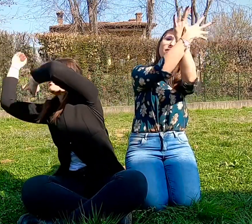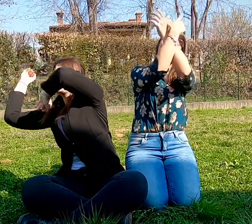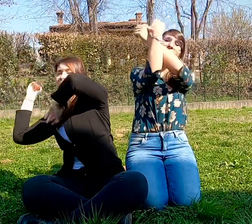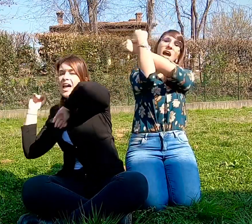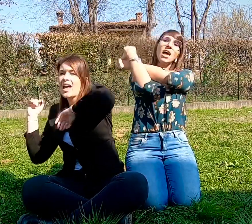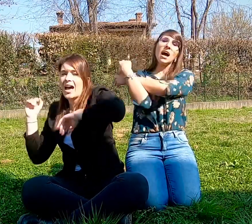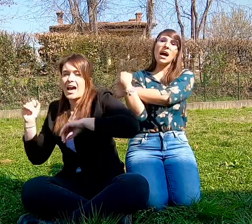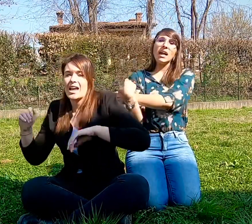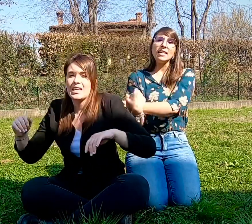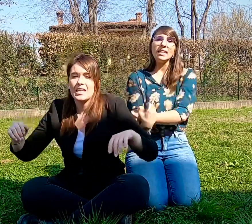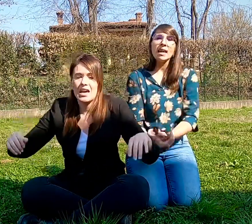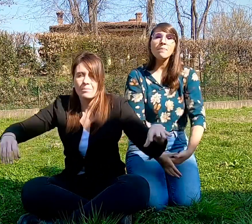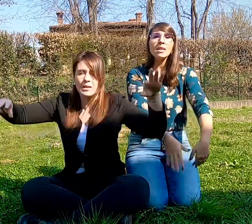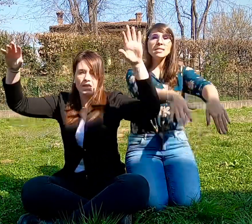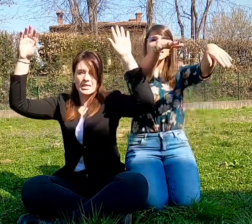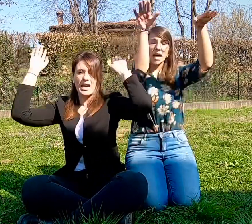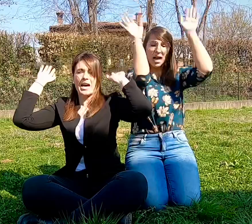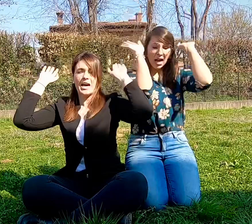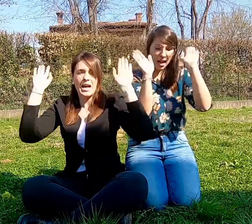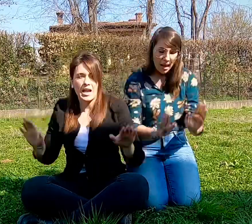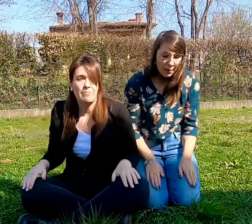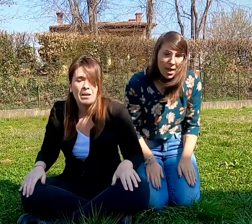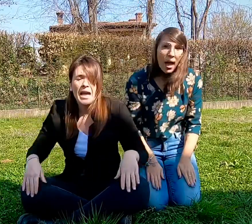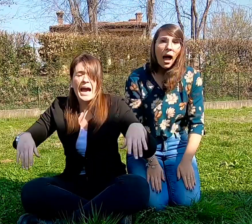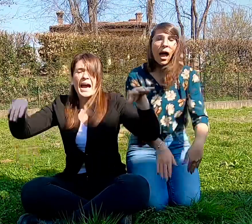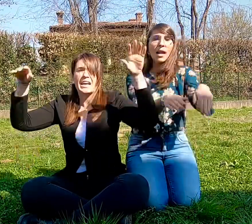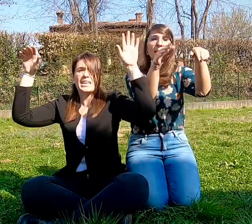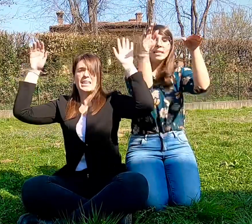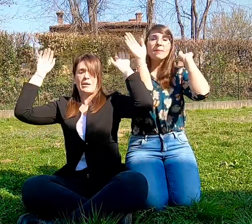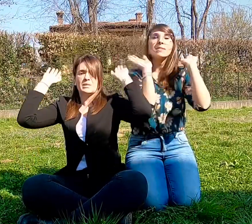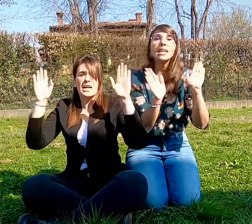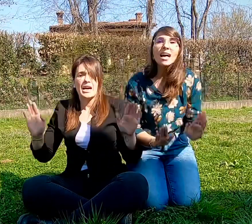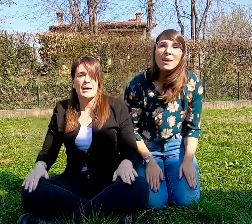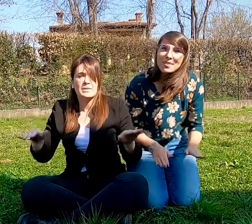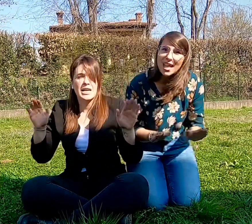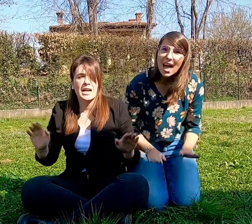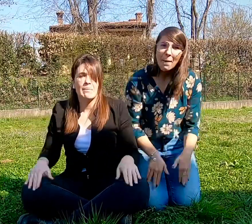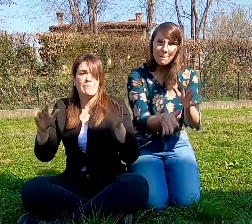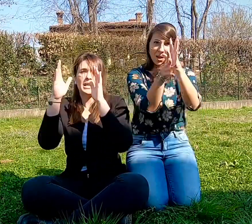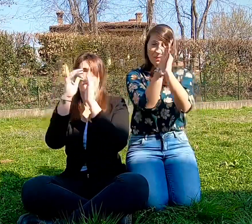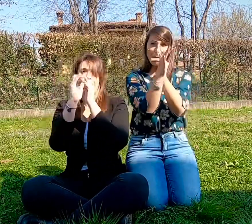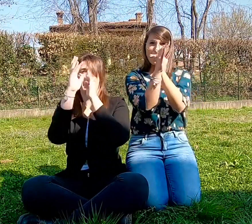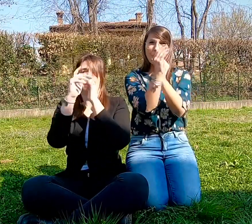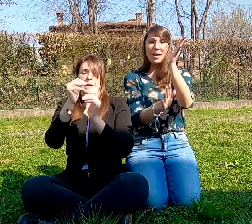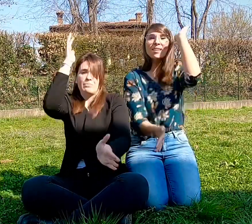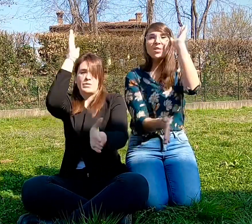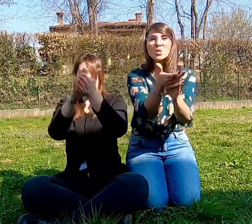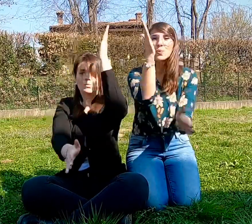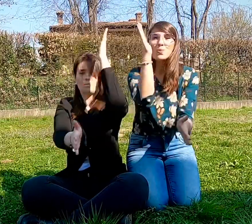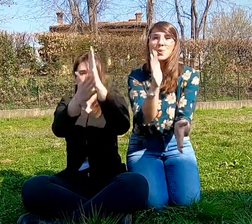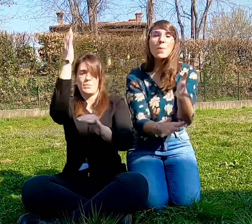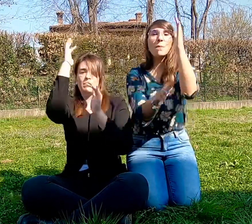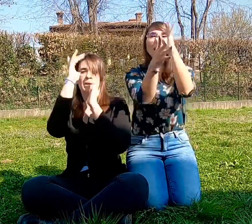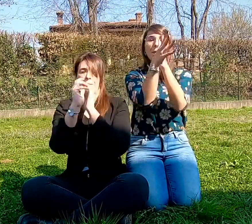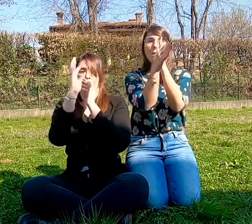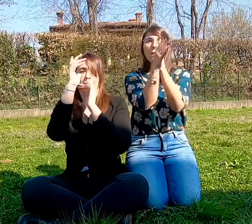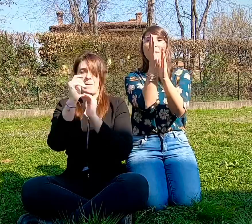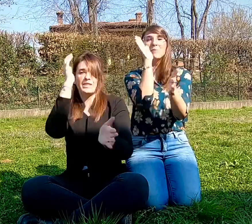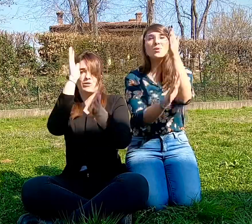via Aliam salam Aliam salam, Aliam salam Prepepepe zoom zoom, prepepepe zoom